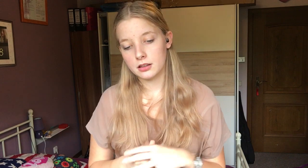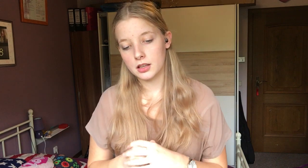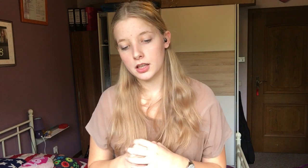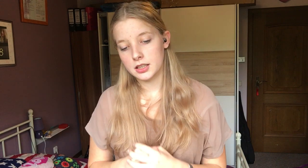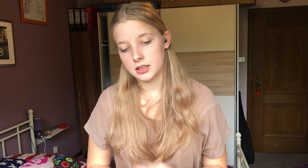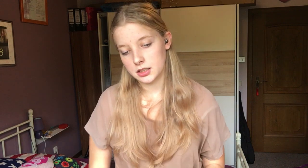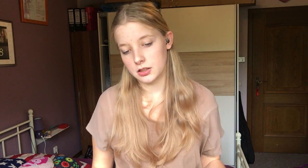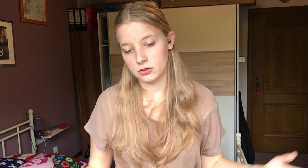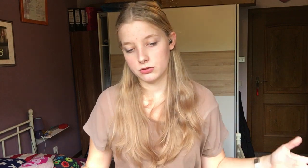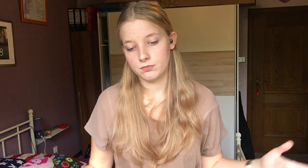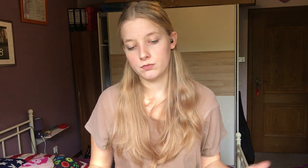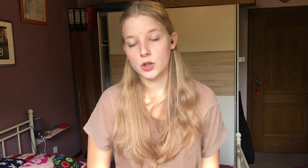Genau.